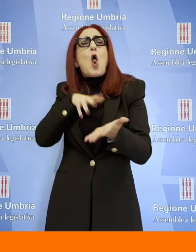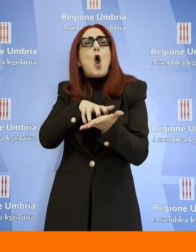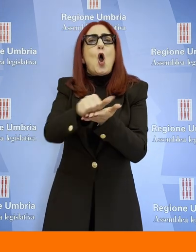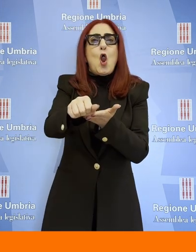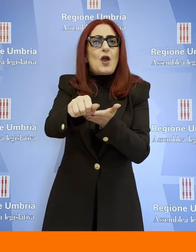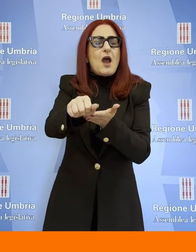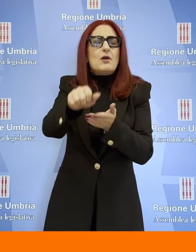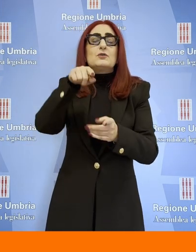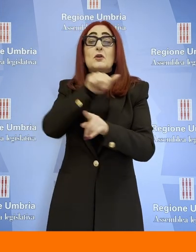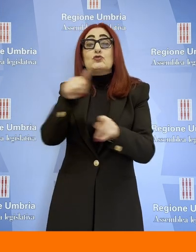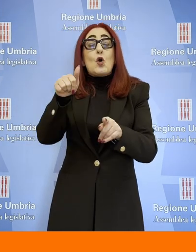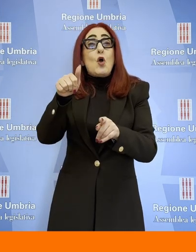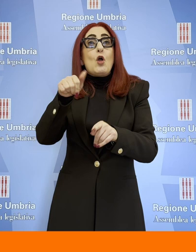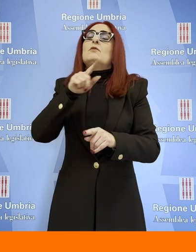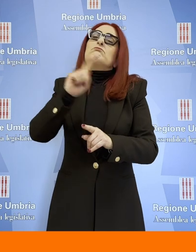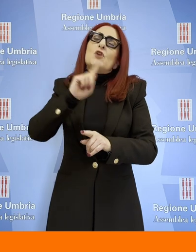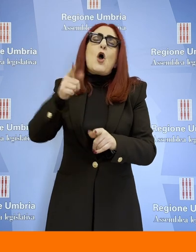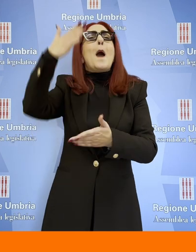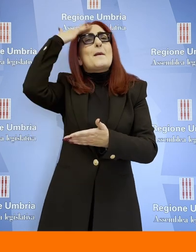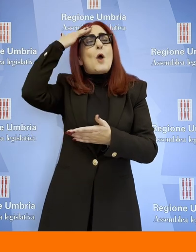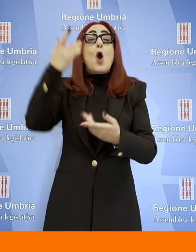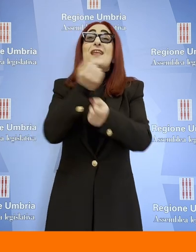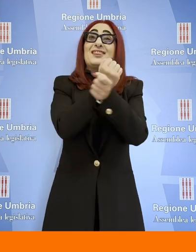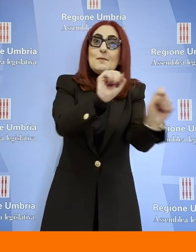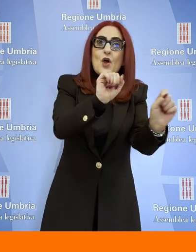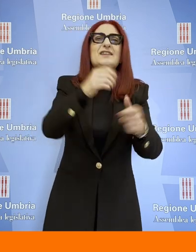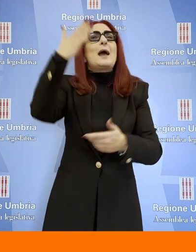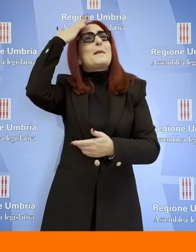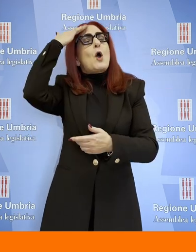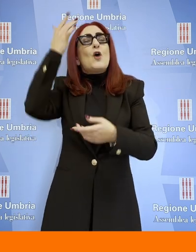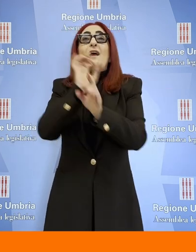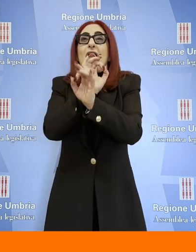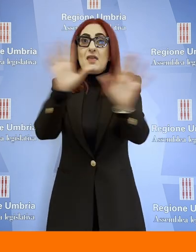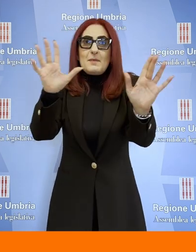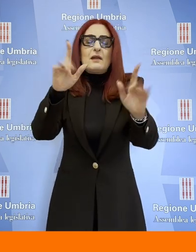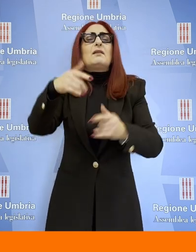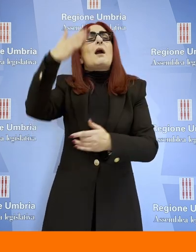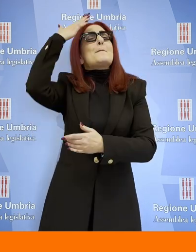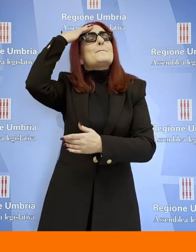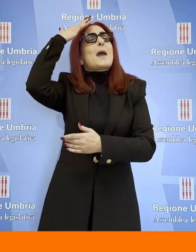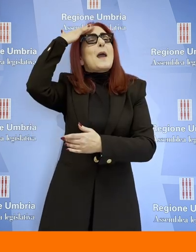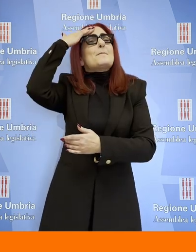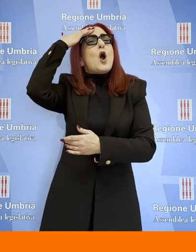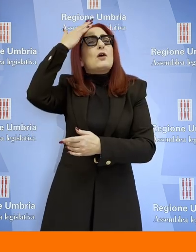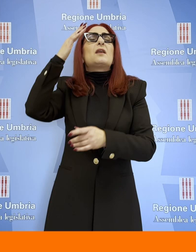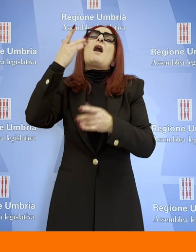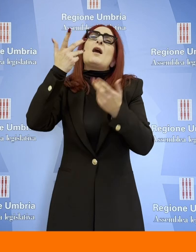è della libertà, la memoria è della dignità della persona umana. Ecco, lo